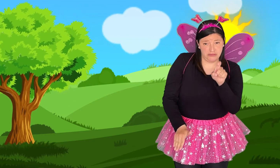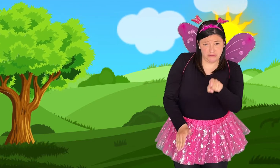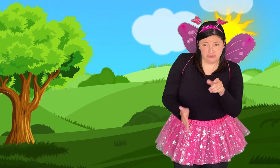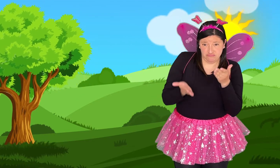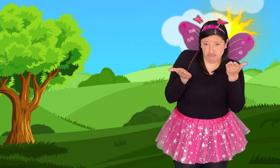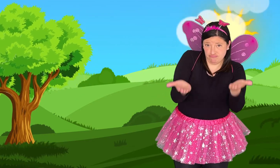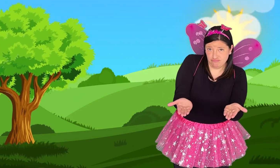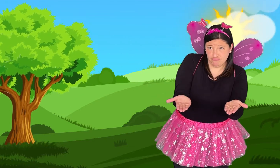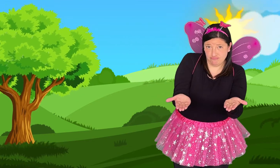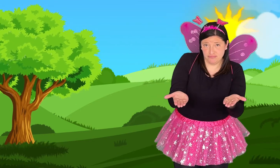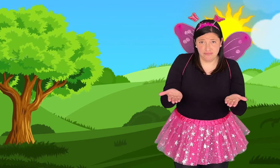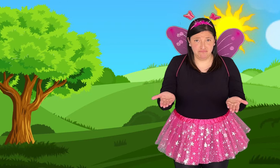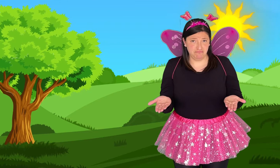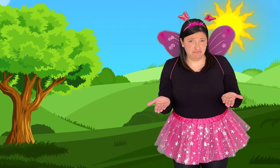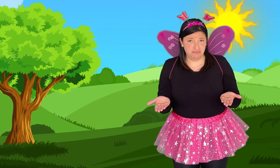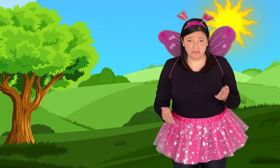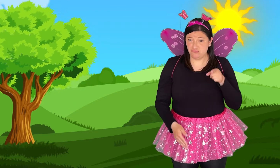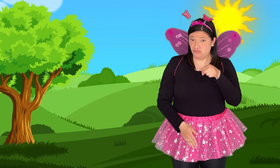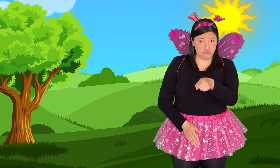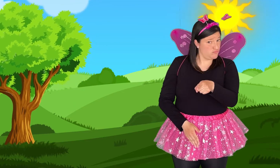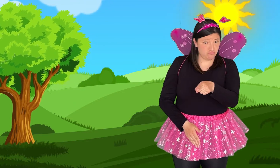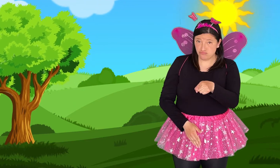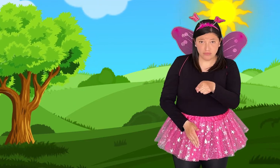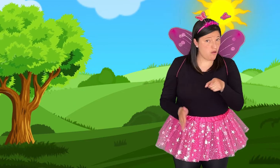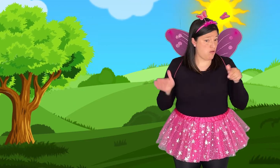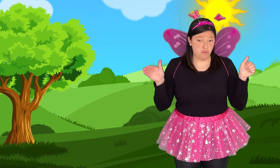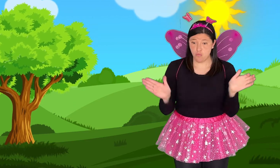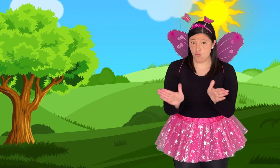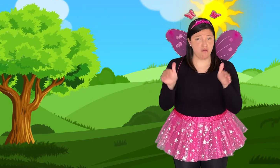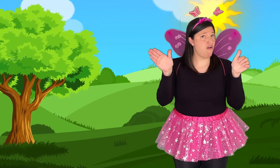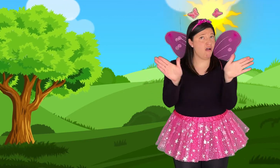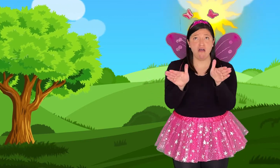¿De qué alitas necesitas si no vuelas, cuál yo vuelo?